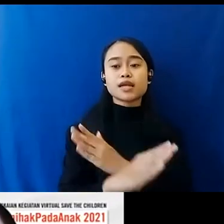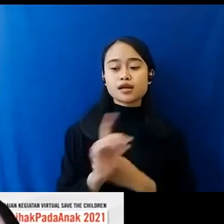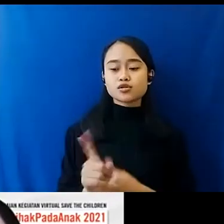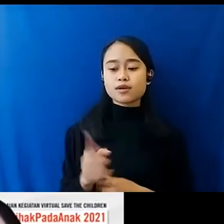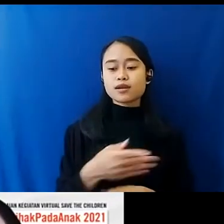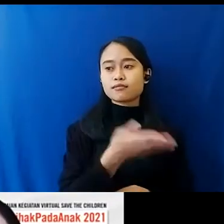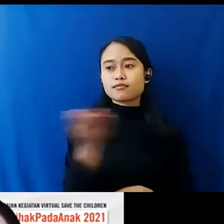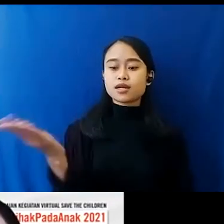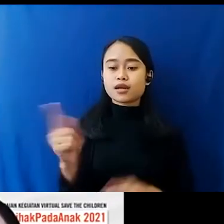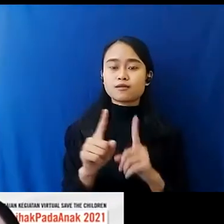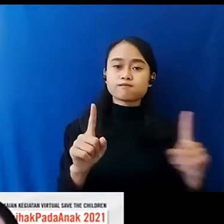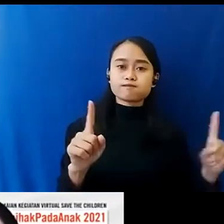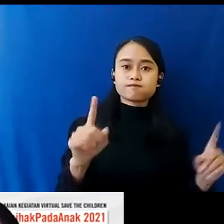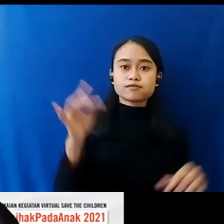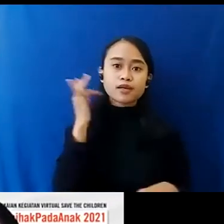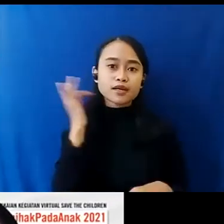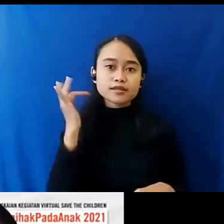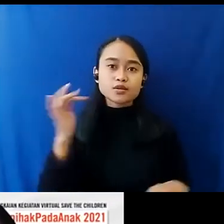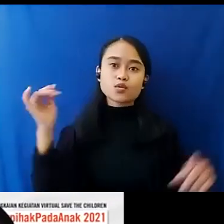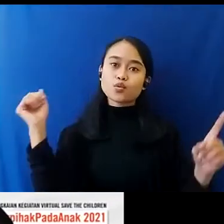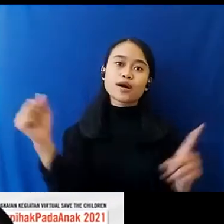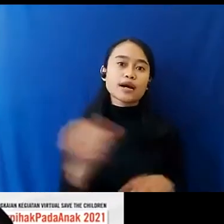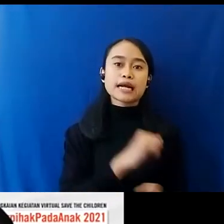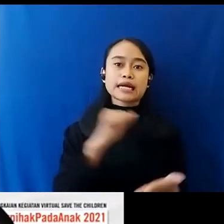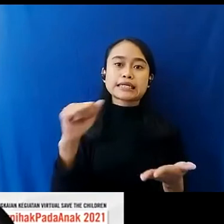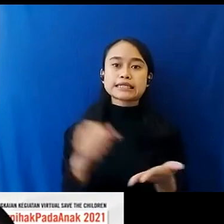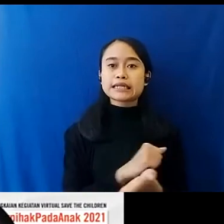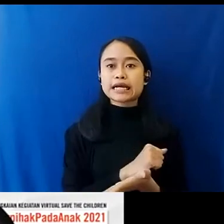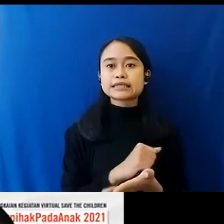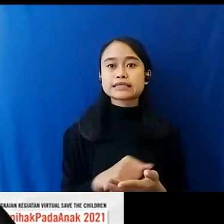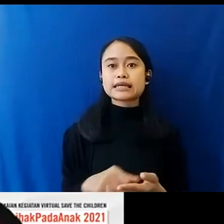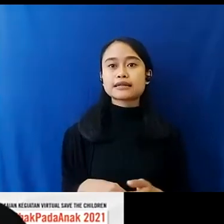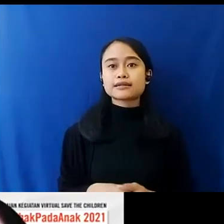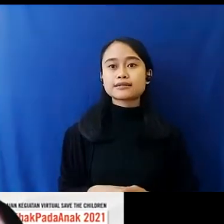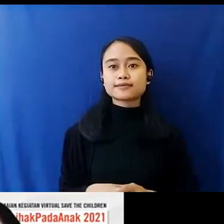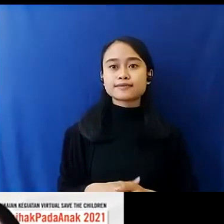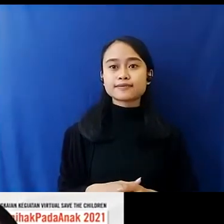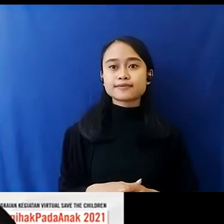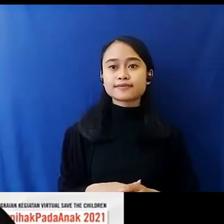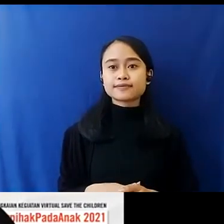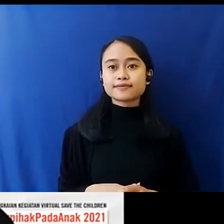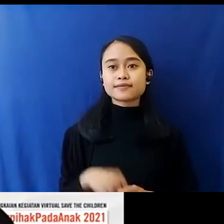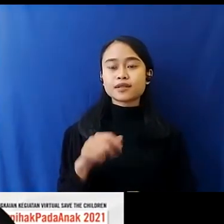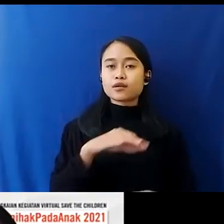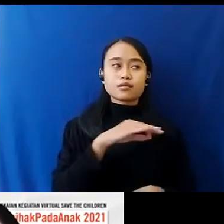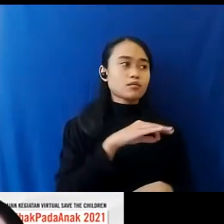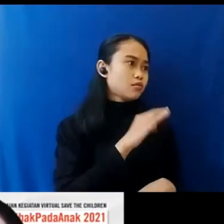Terhindar Dari Resiko Kekerasan Dan Eksploitasi Ini Banyak Manfaatnya Tentunya Ini Bagi Para Peserta